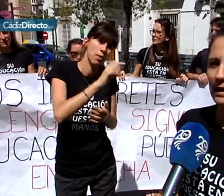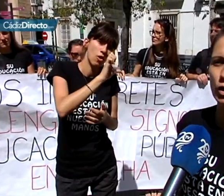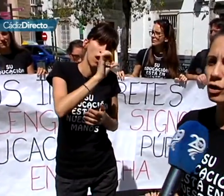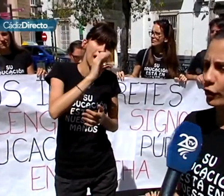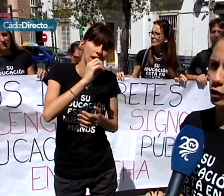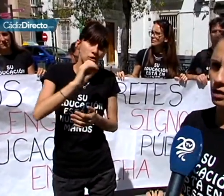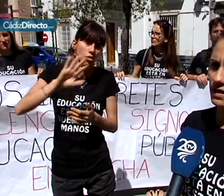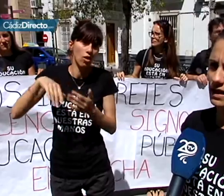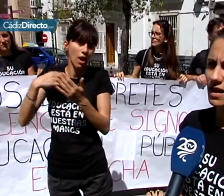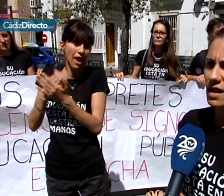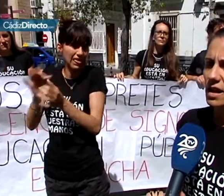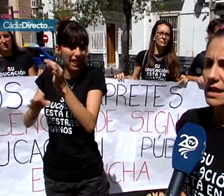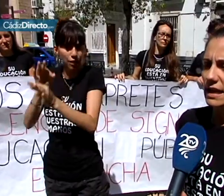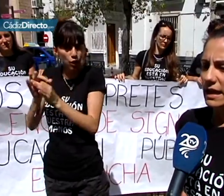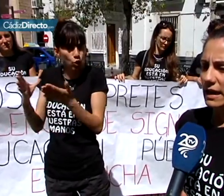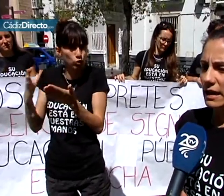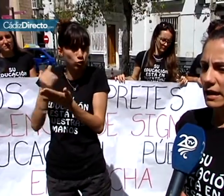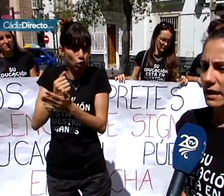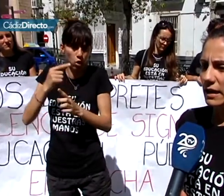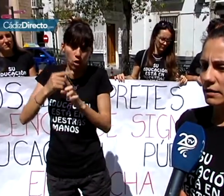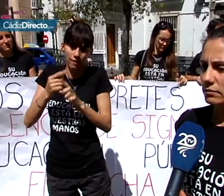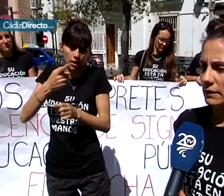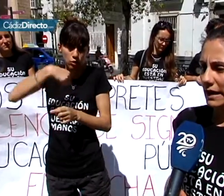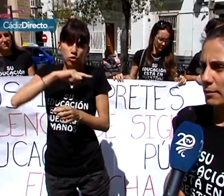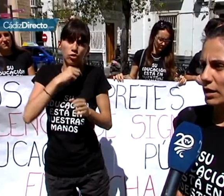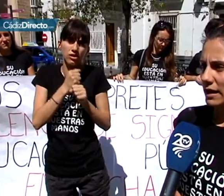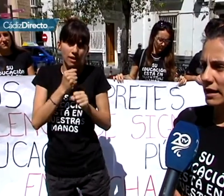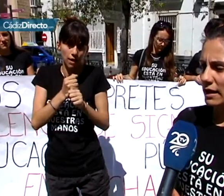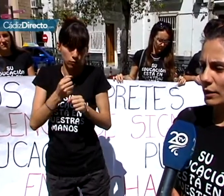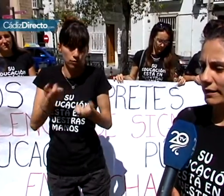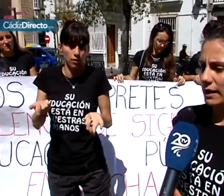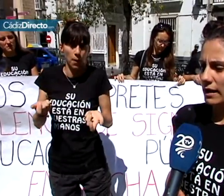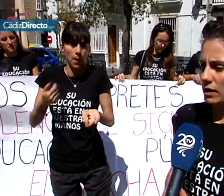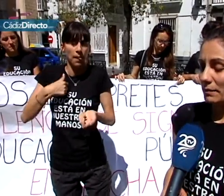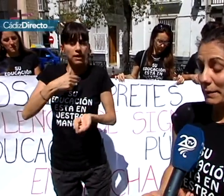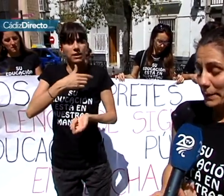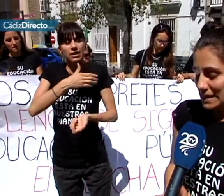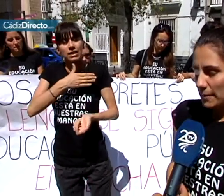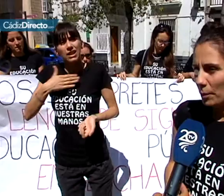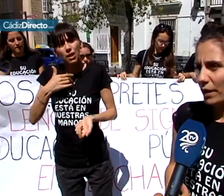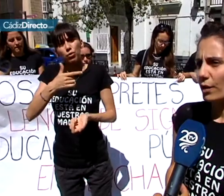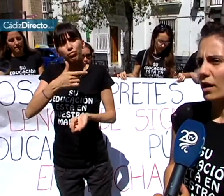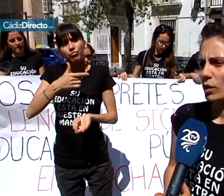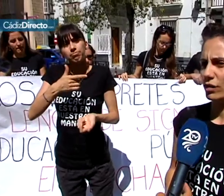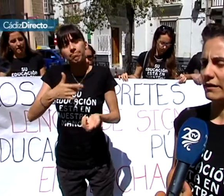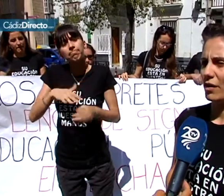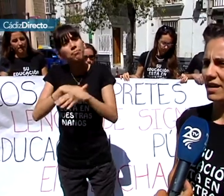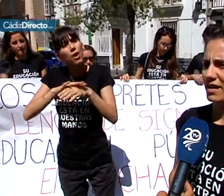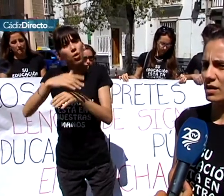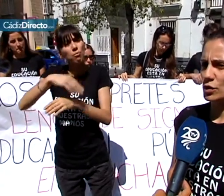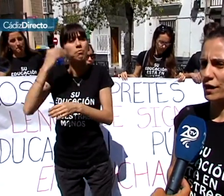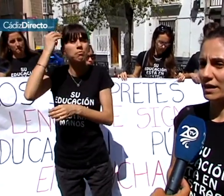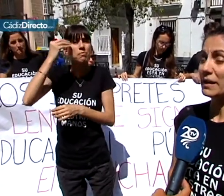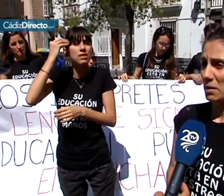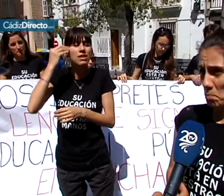entramos en todos los niveles. Y queremos que nuestra, pensamos, perdón, que nuestro trabajo